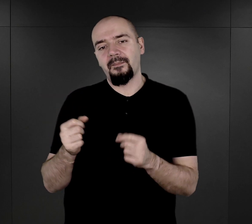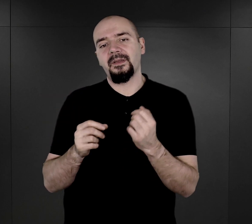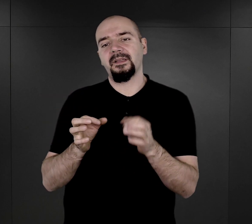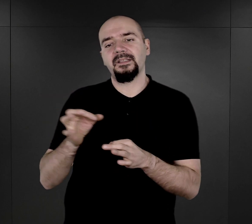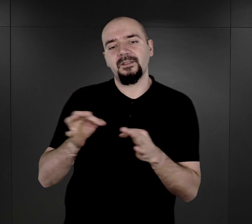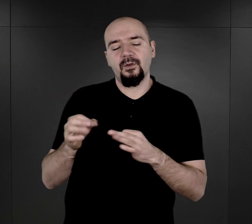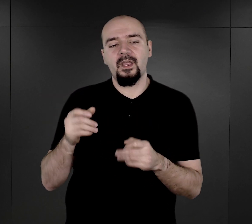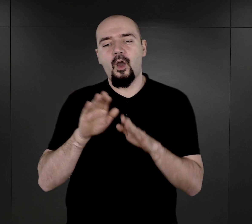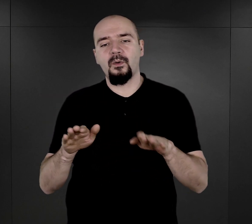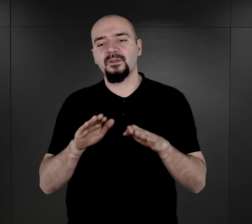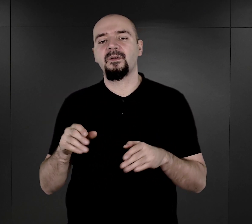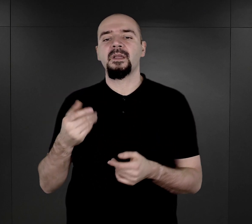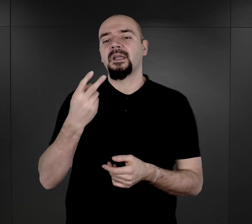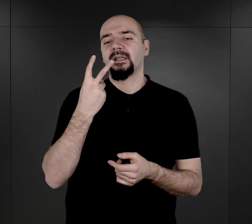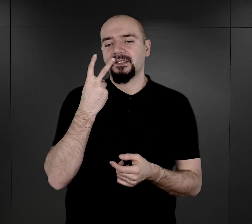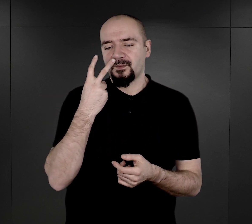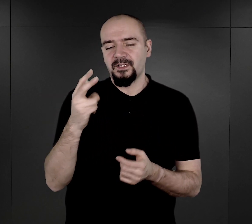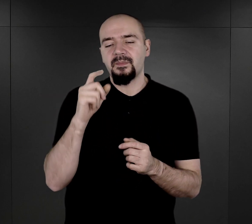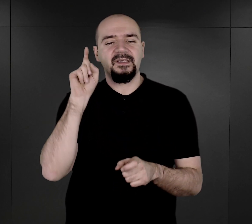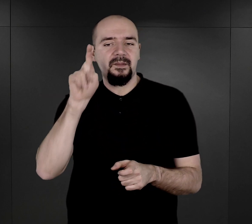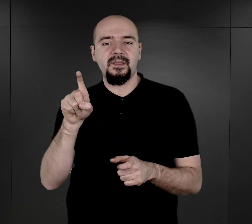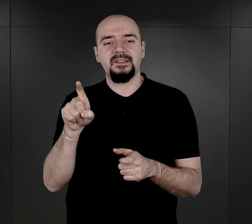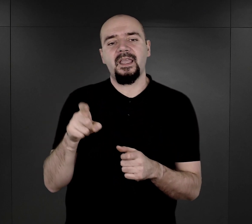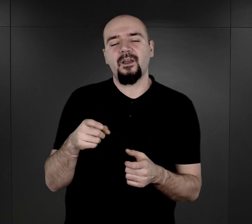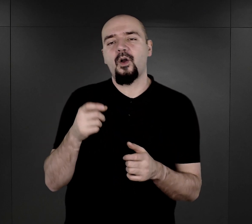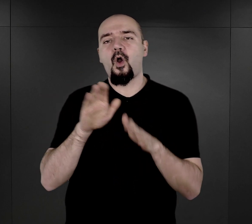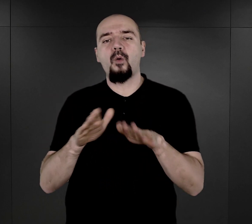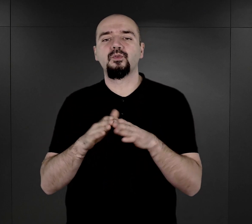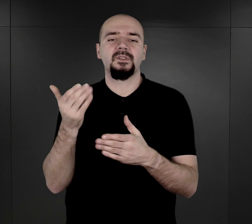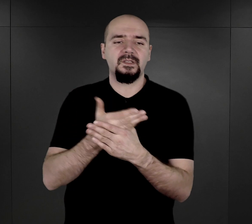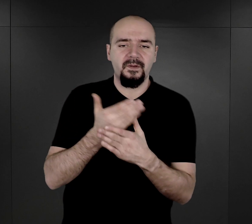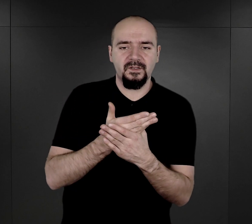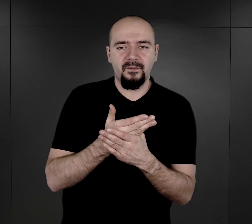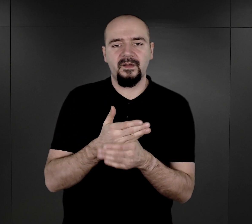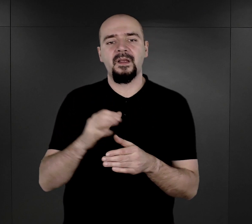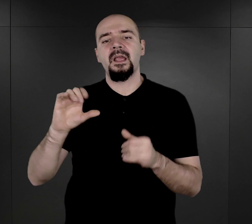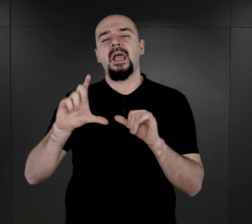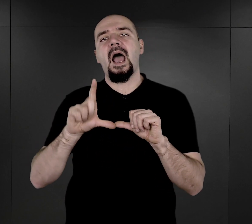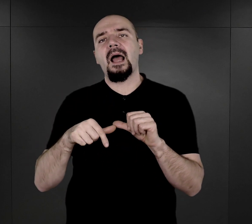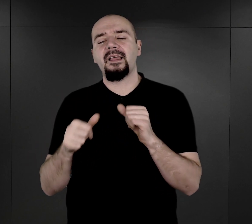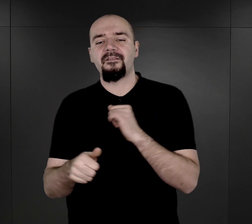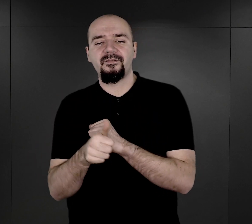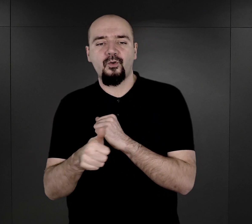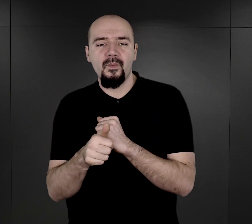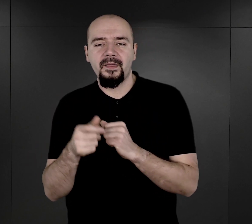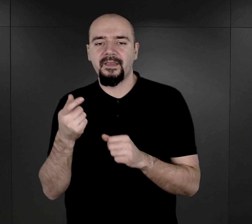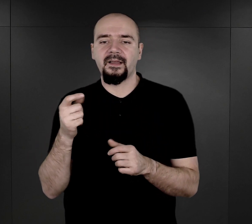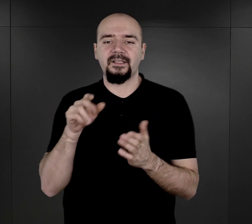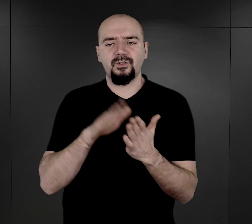znajdziemy termin cygoinerlager. W jednostkowych dokumentach dotyczących więźniów z tego obozu